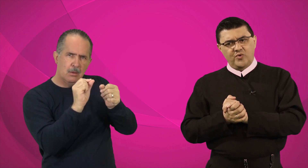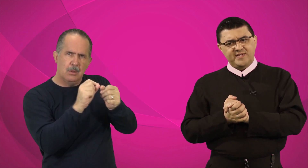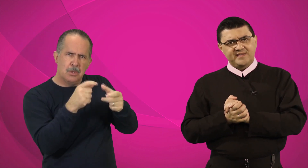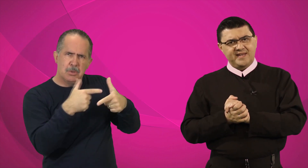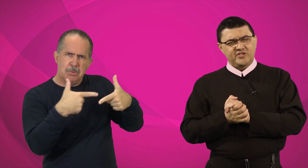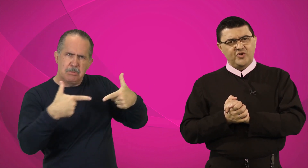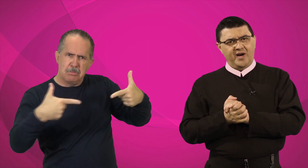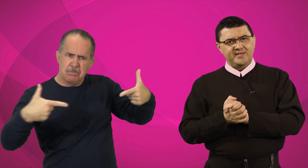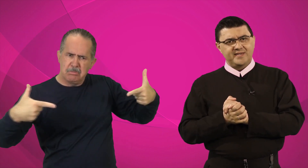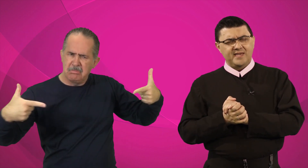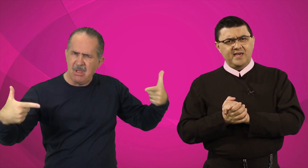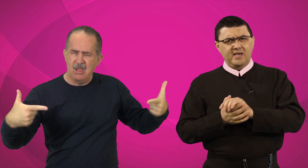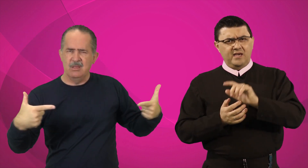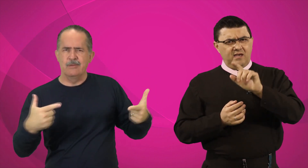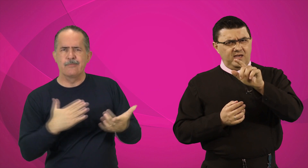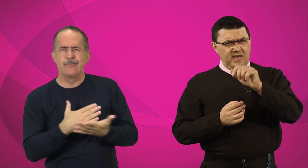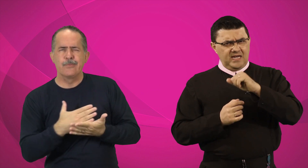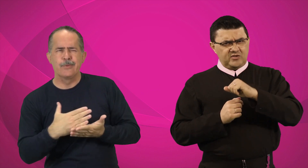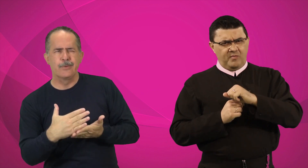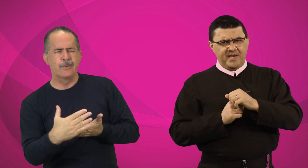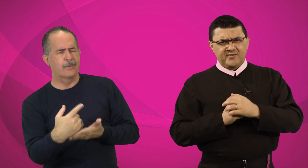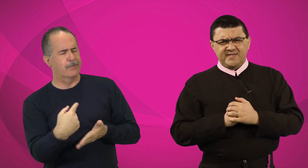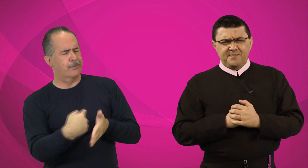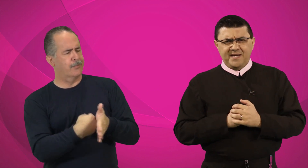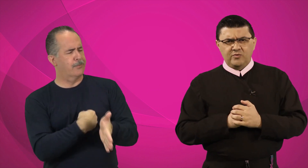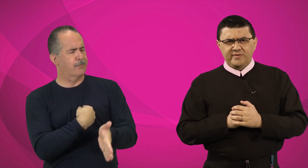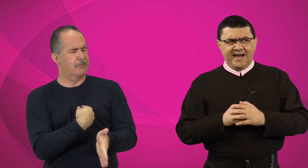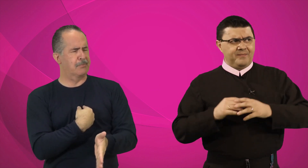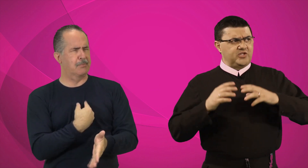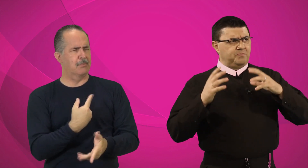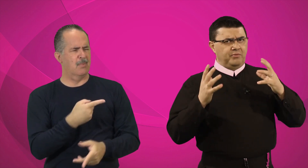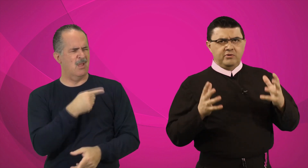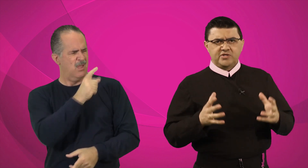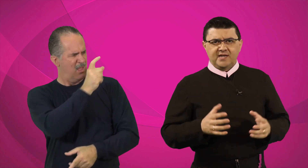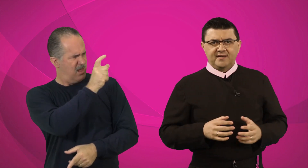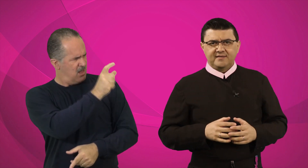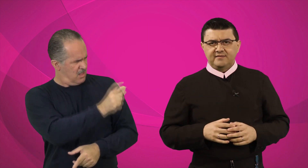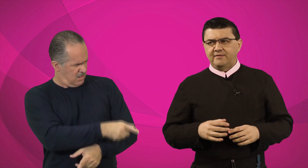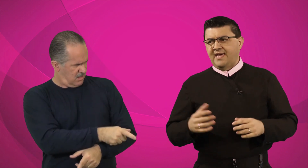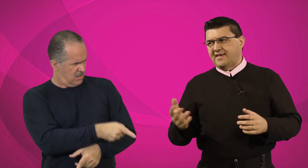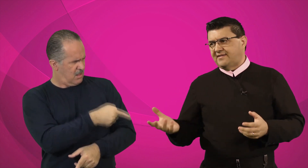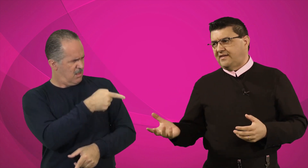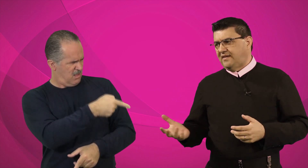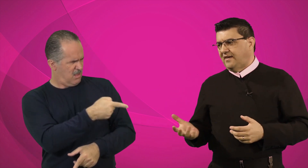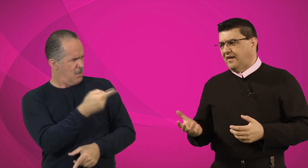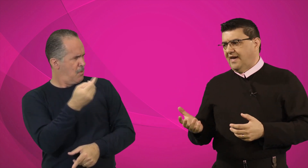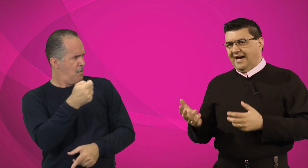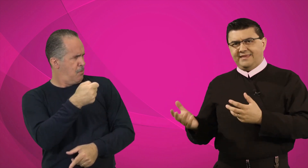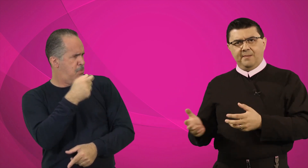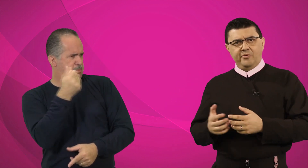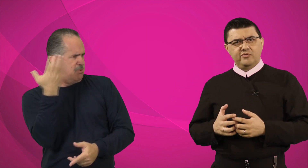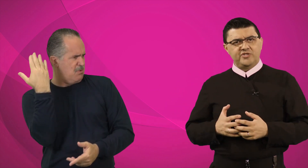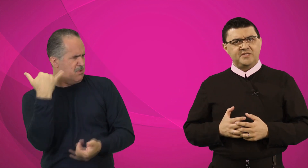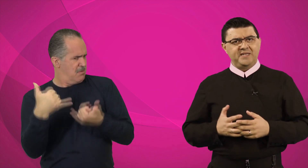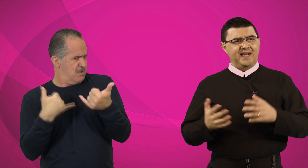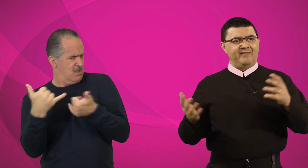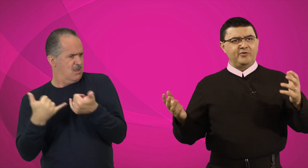coisas grandiosas, eles começam a se perguntar, mas, poxa, não é esse que até há poucos dias brincava